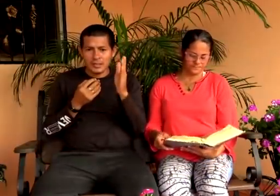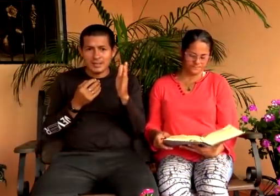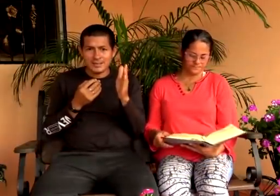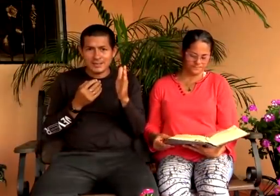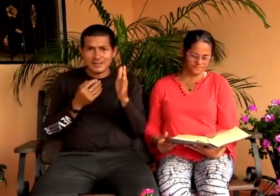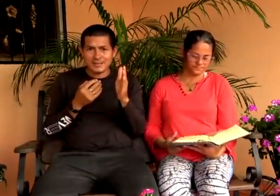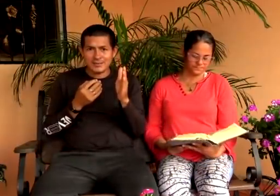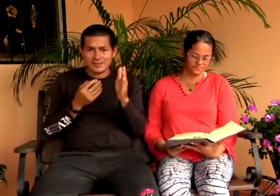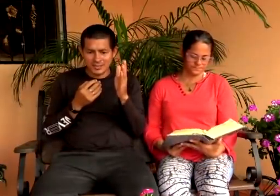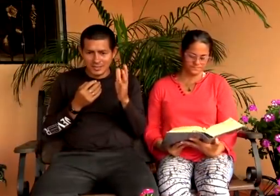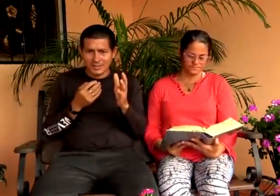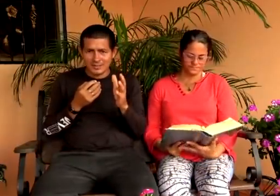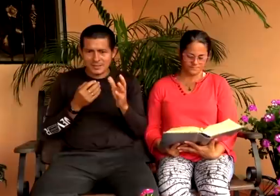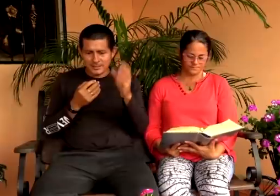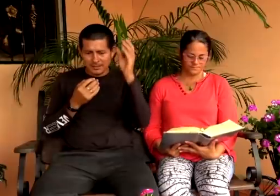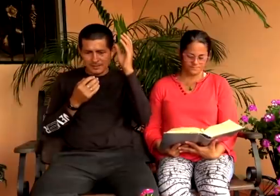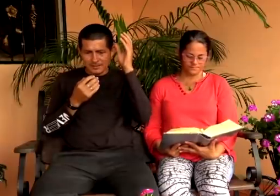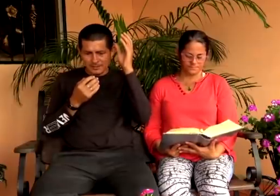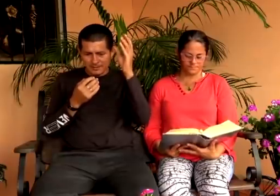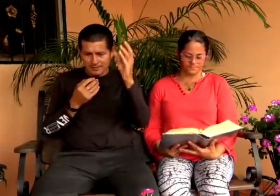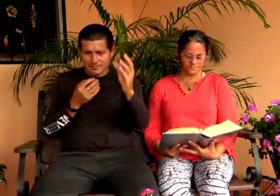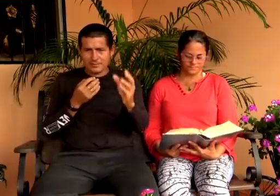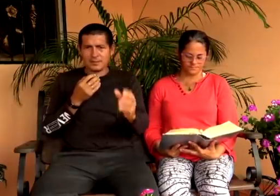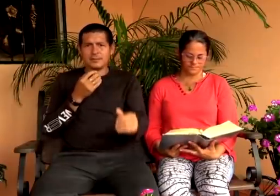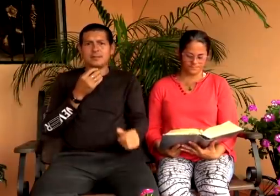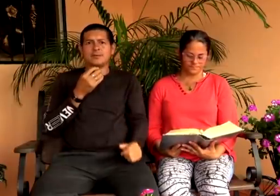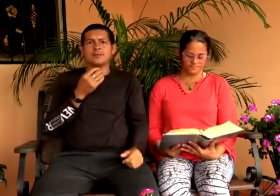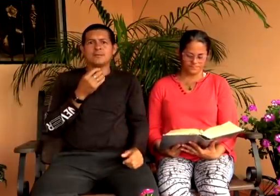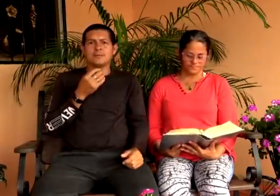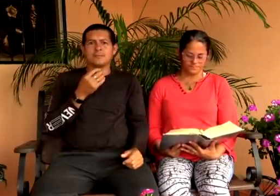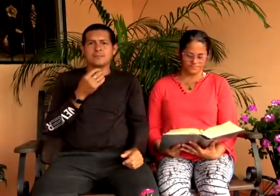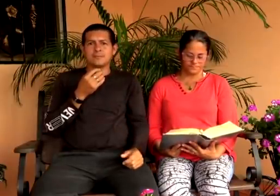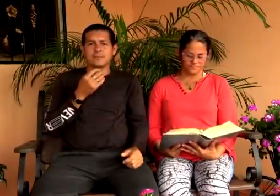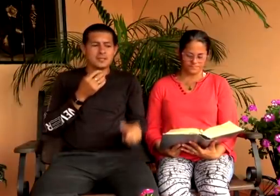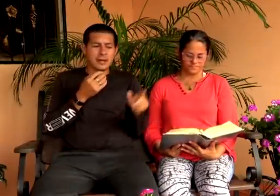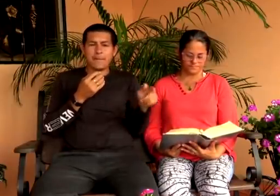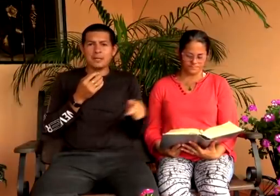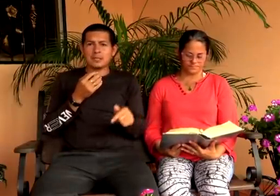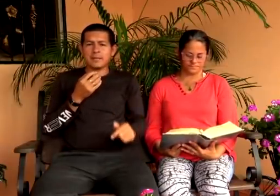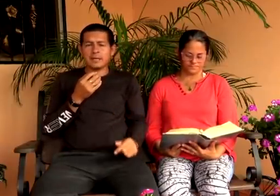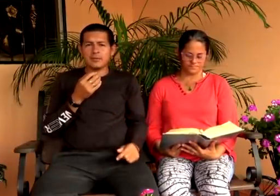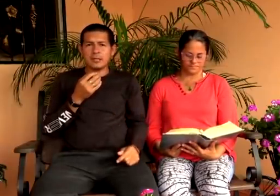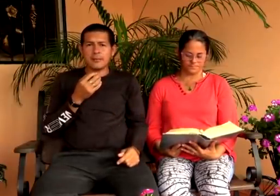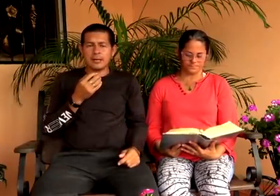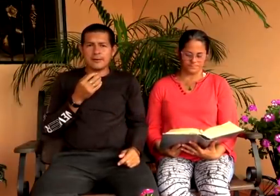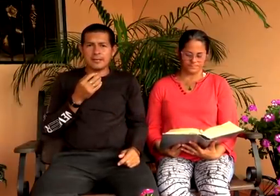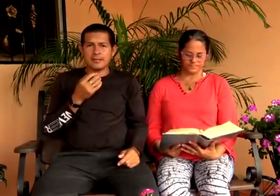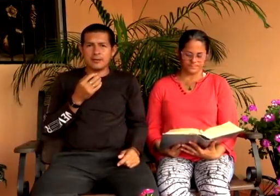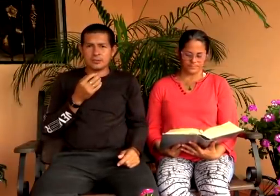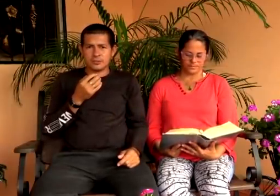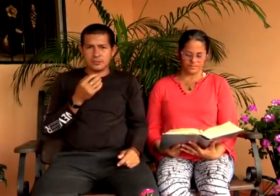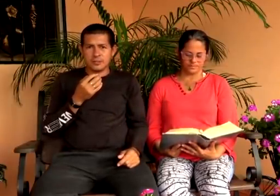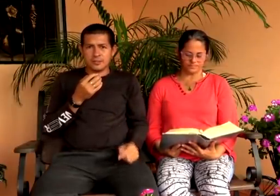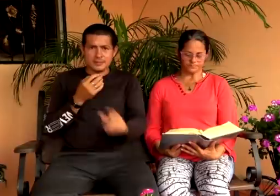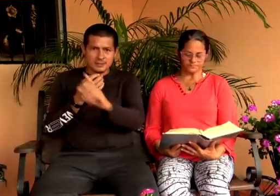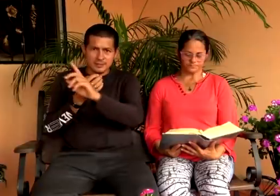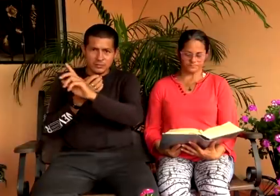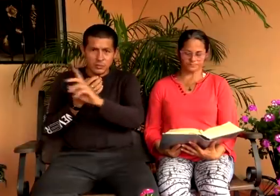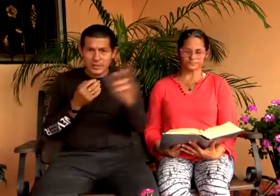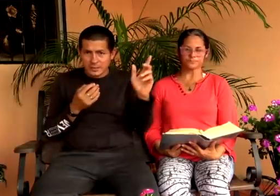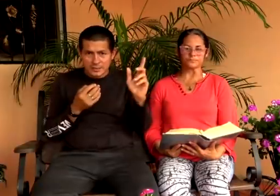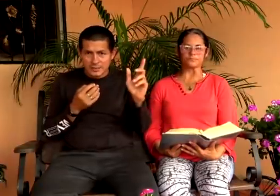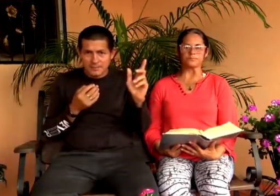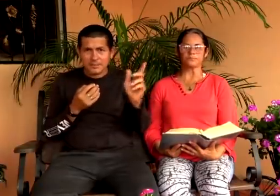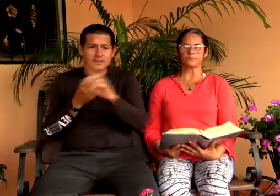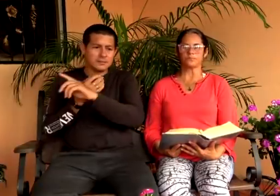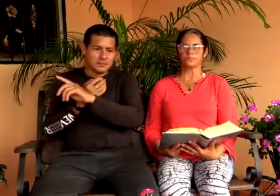estoy en la iglesia de Cristo. Si es así, te felicito. Estás perseverando en la palabra de Dios. Si